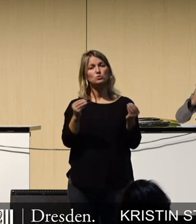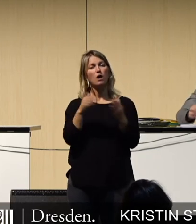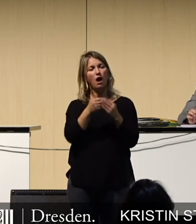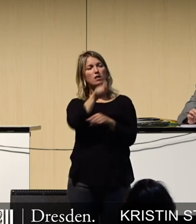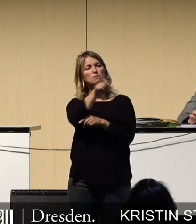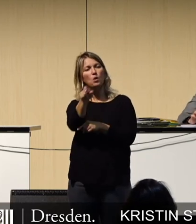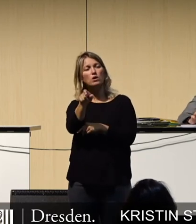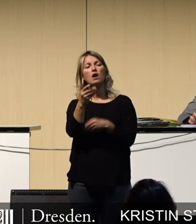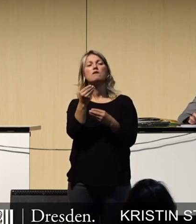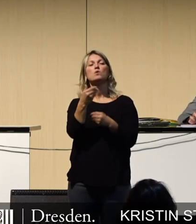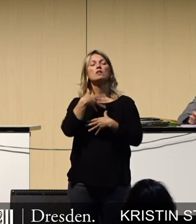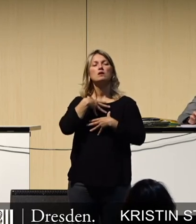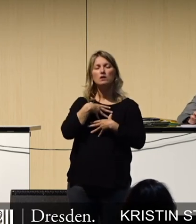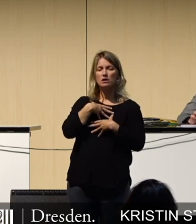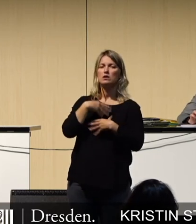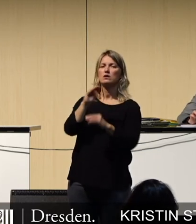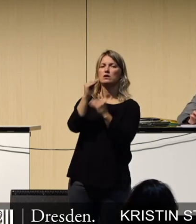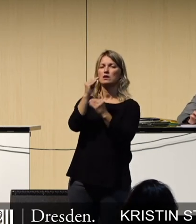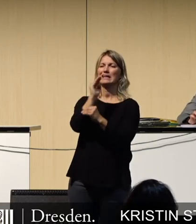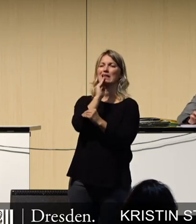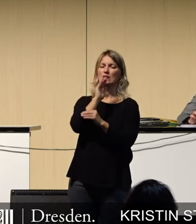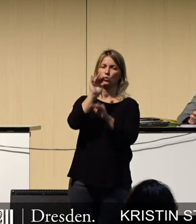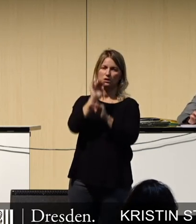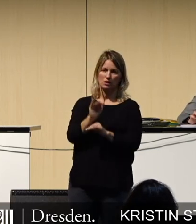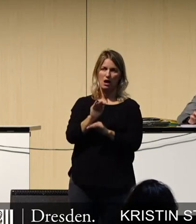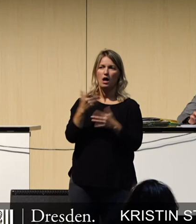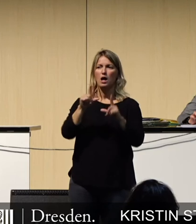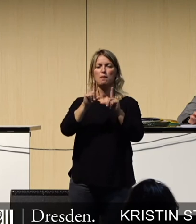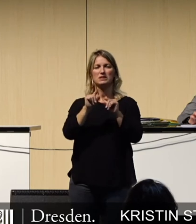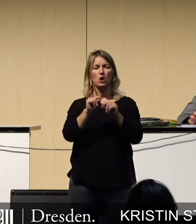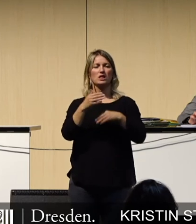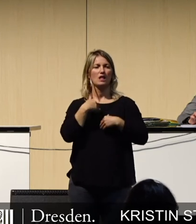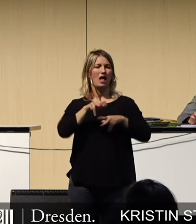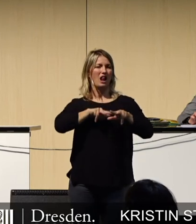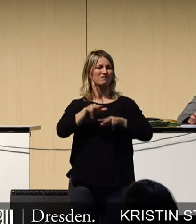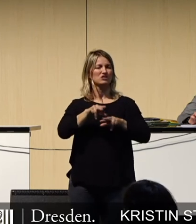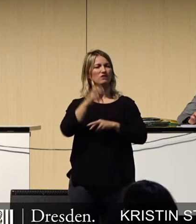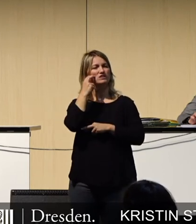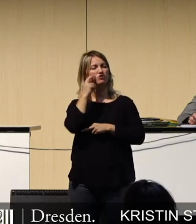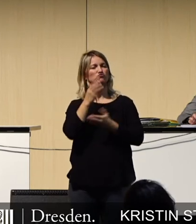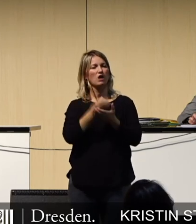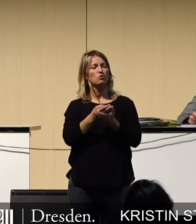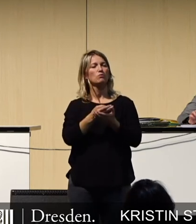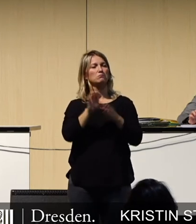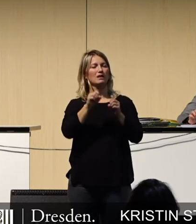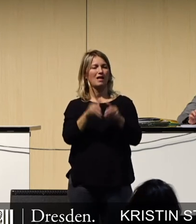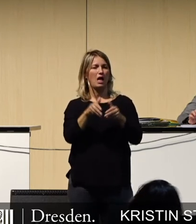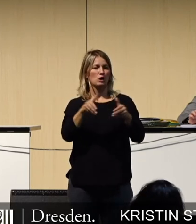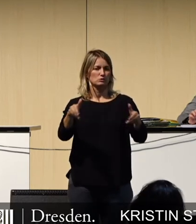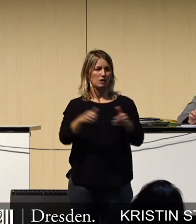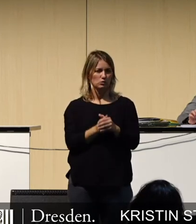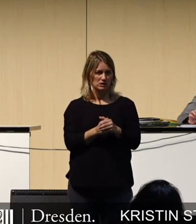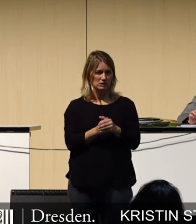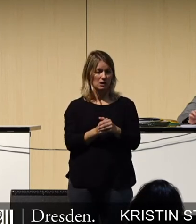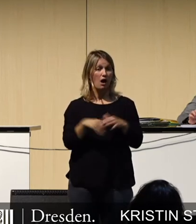informiert und aufgeklärt fühlen und mit der wir unseren USP als Wirtschafts und Wissenschaftsstandort ausbauen können, sowie Weltmarktführer in